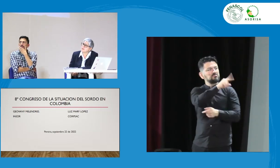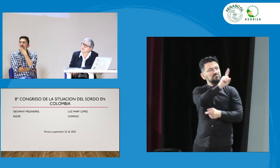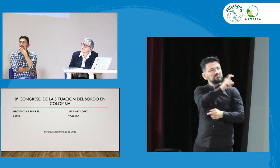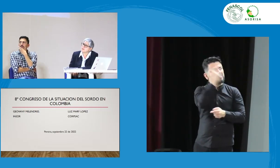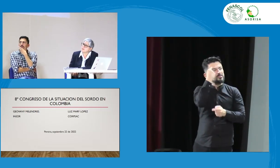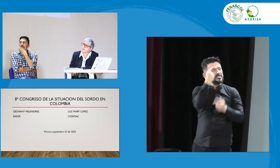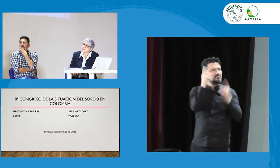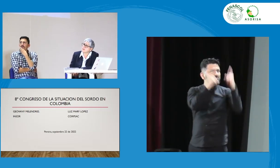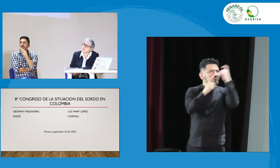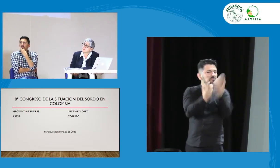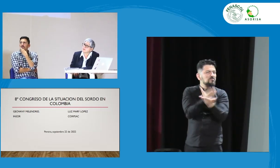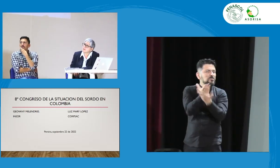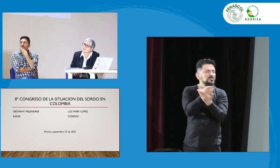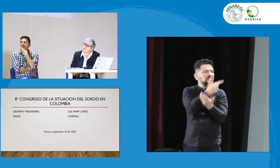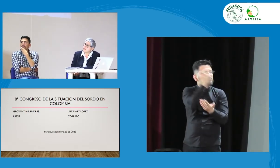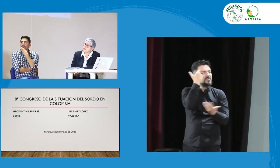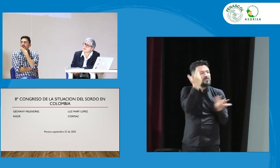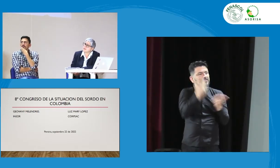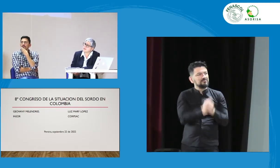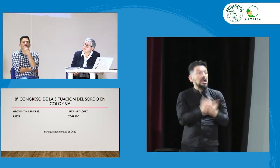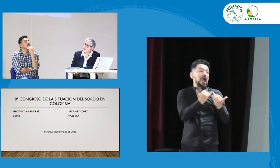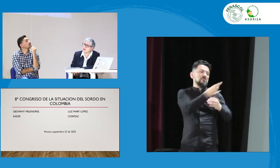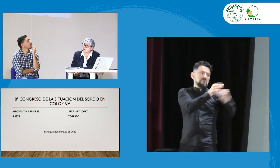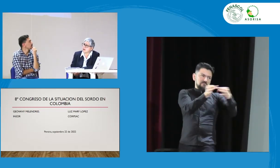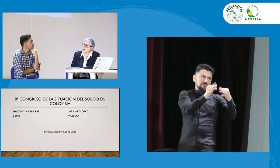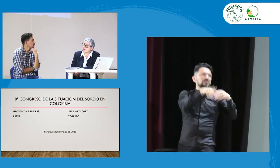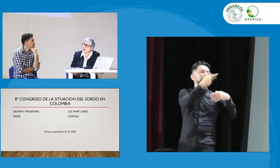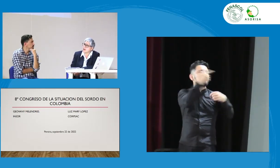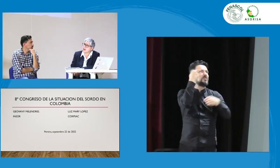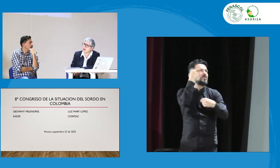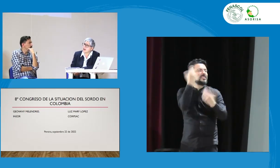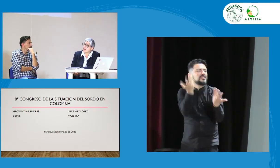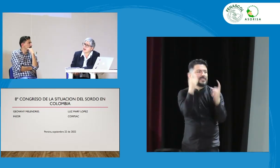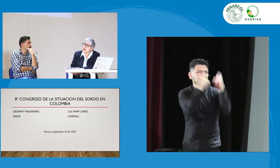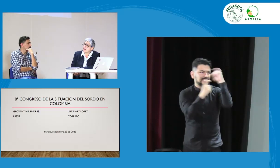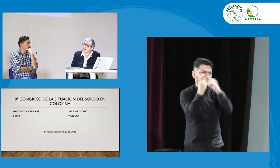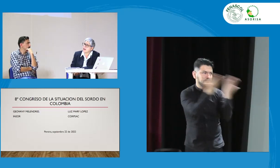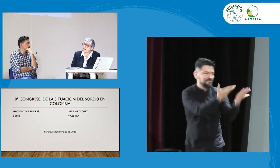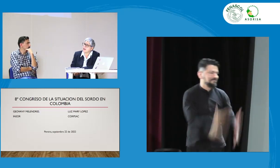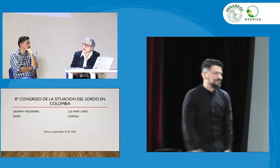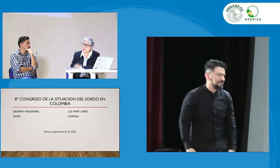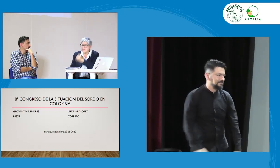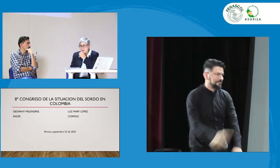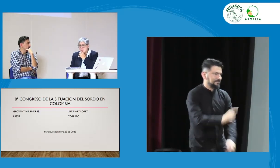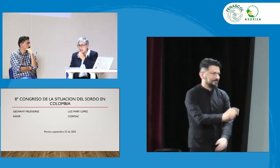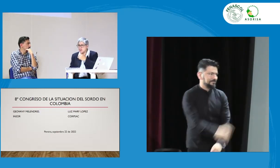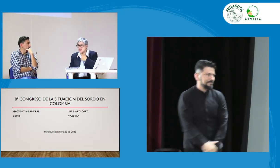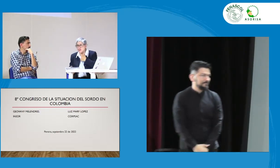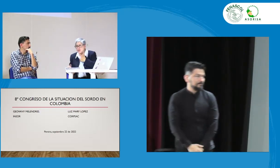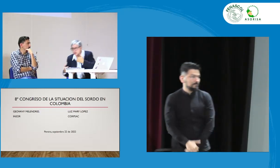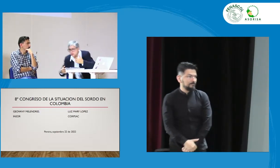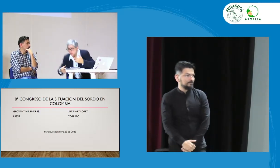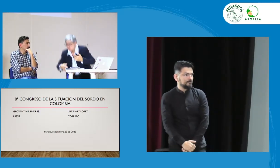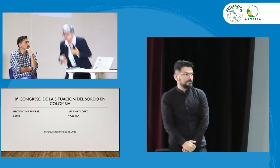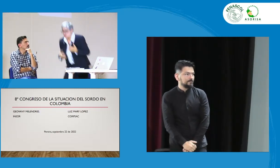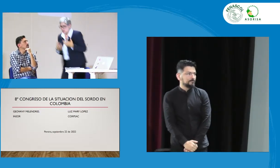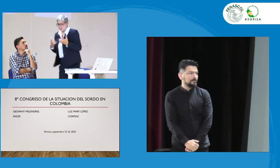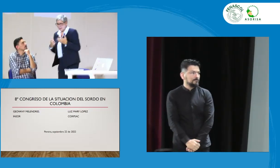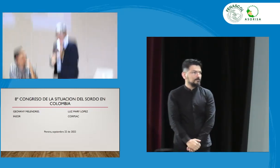de Planeación Lingüística? ¿Cuál es la propuesta? Y de pronto una reflexión que nos puedas regalar. Bueno, yo quisiera,